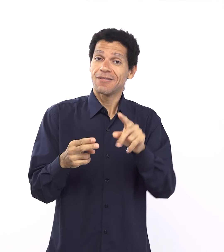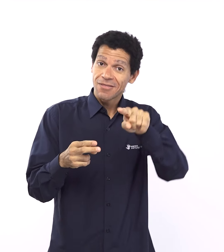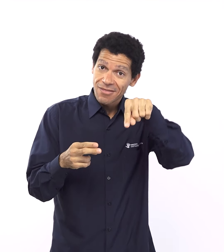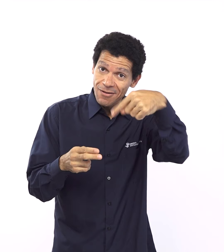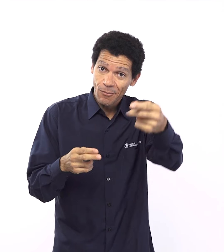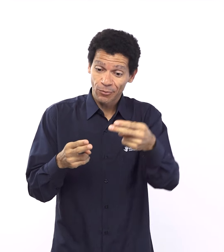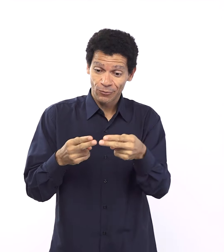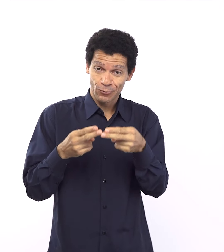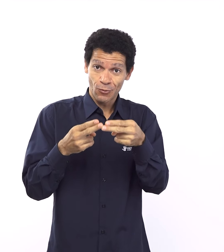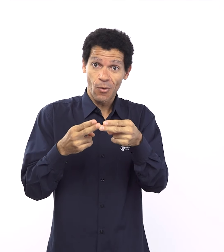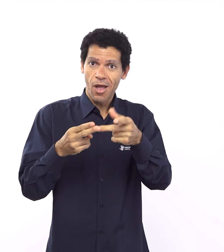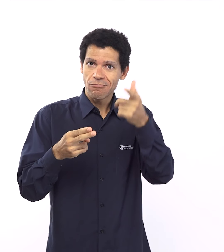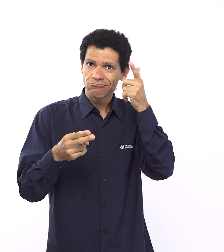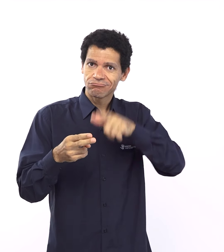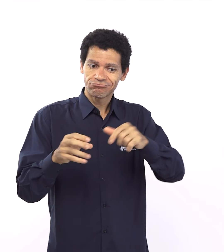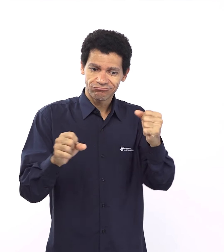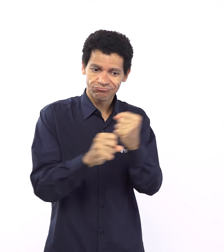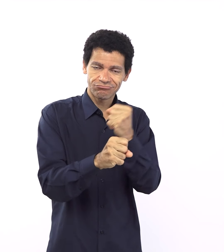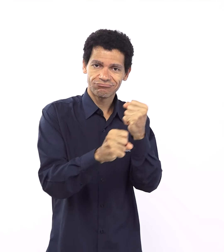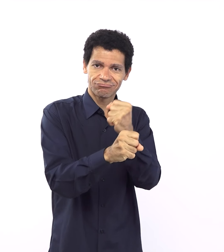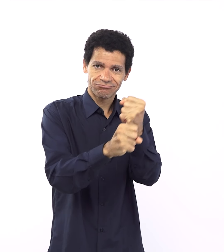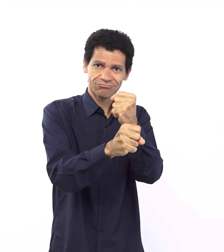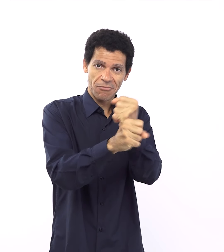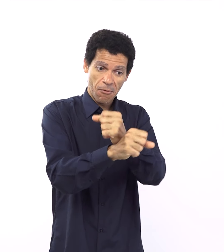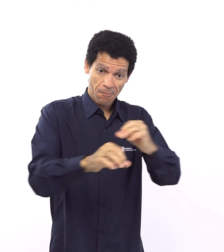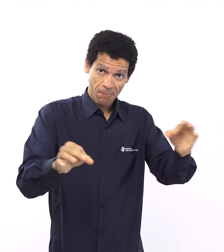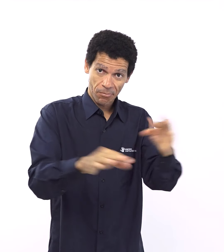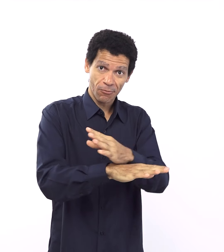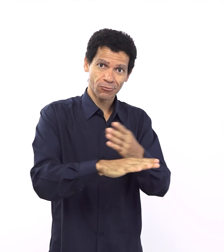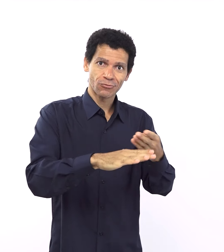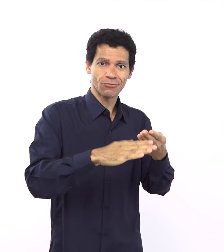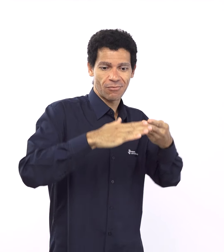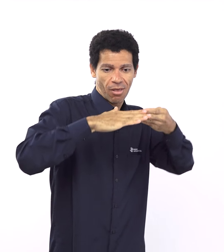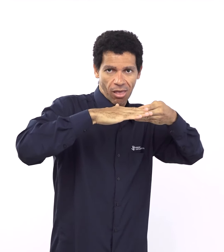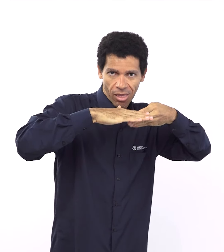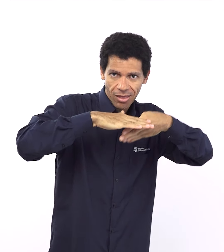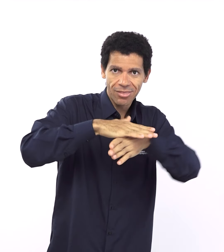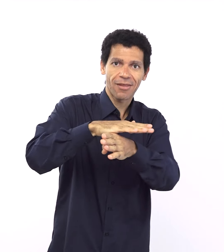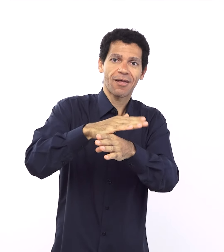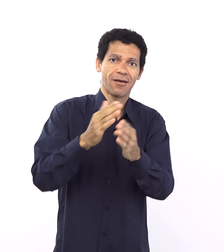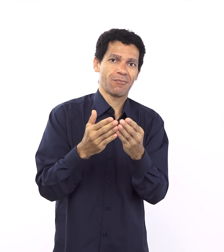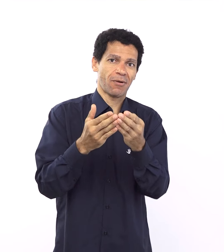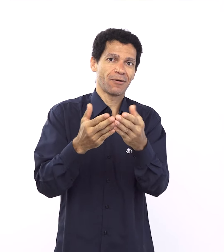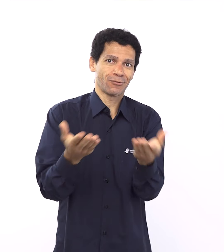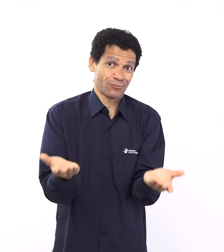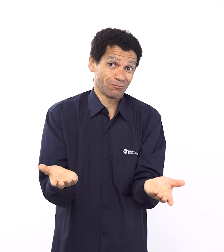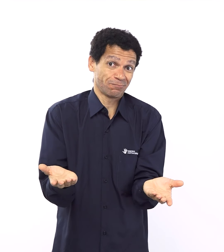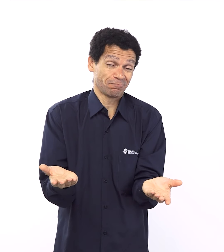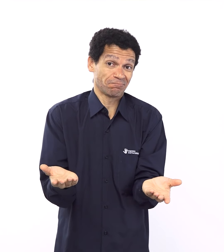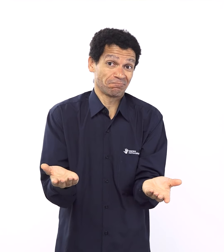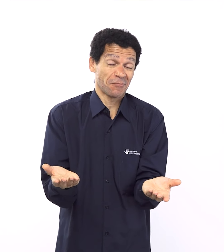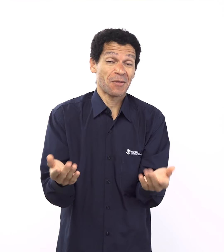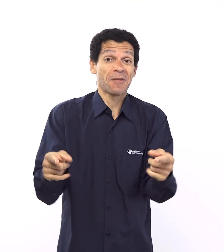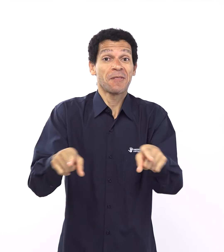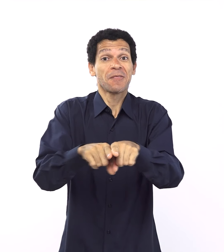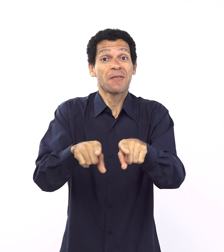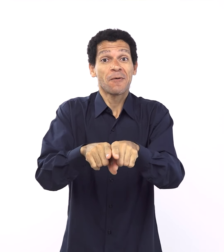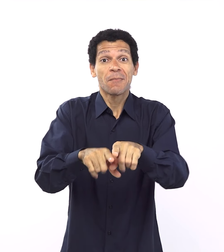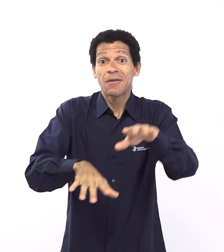agora, o fato de eu ser justo, acho que foi o André, não sei quem falou assim, Noé foi considerado justo porque